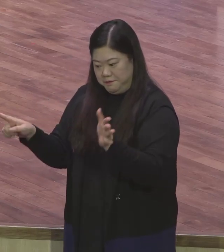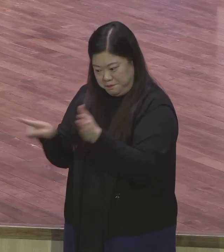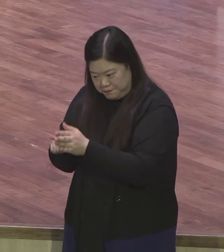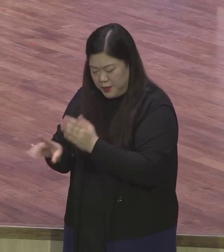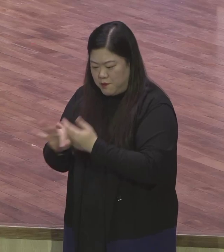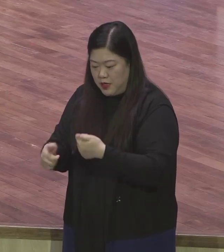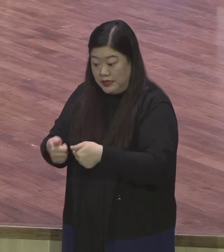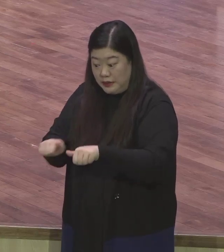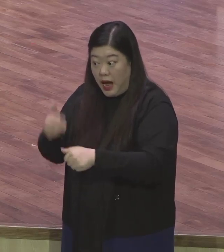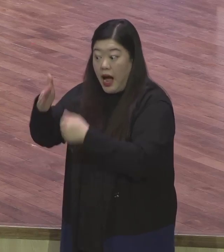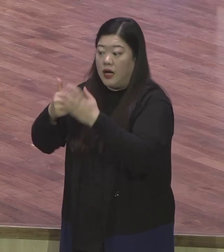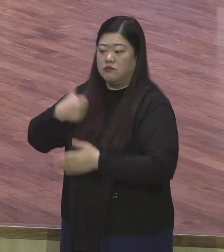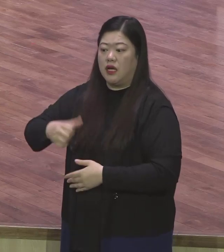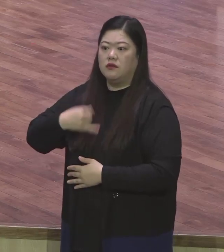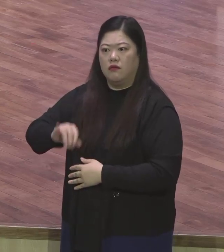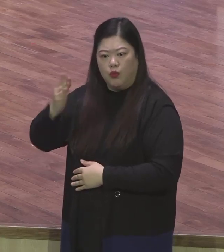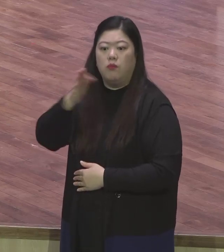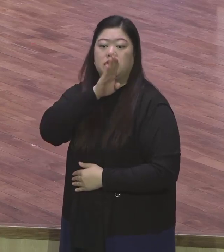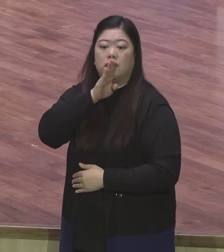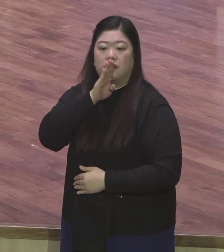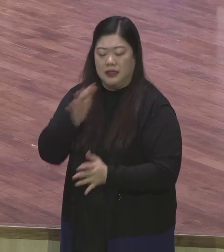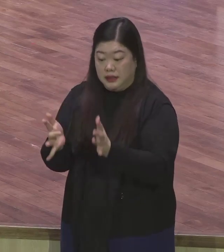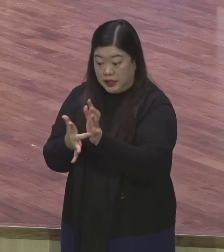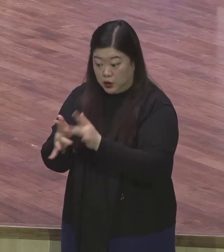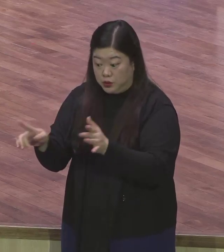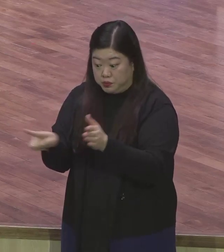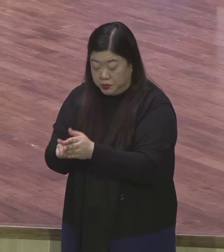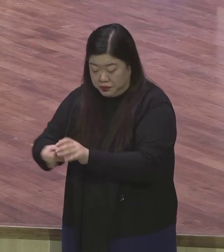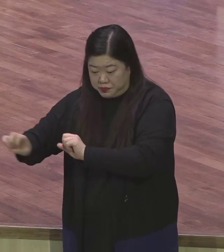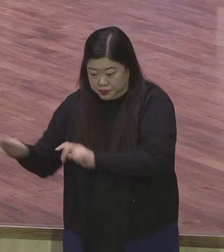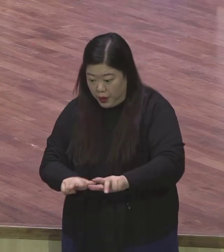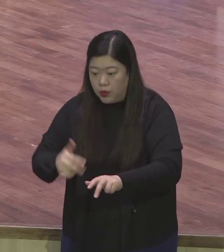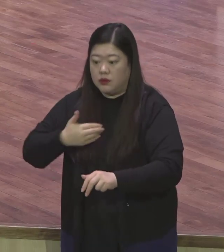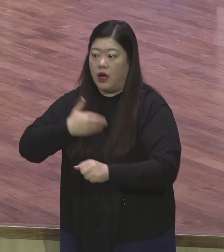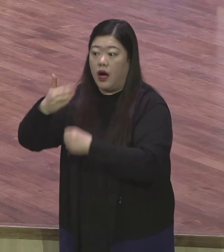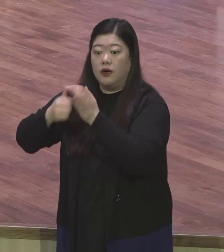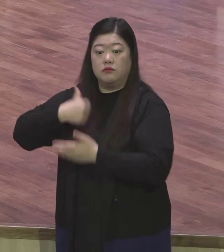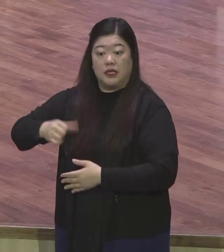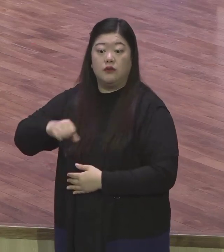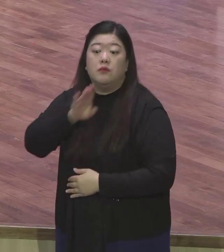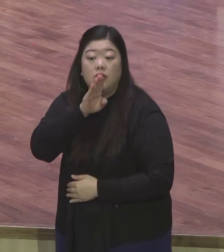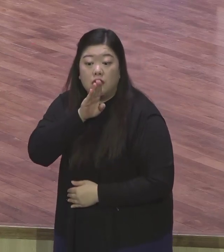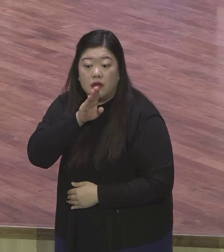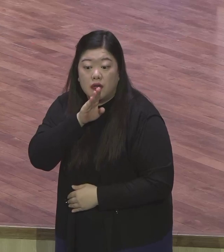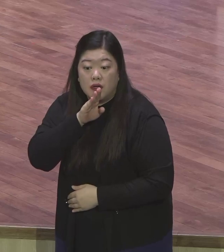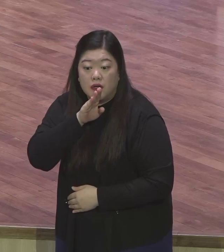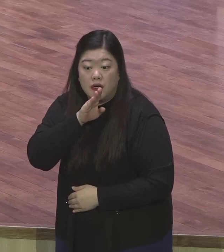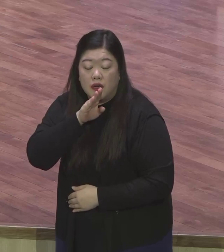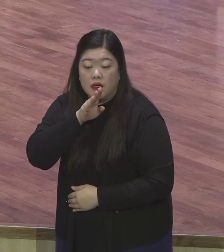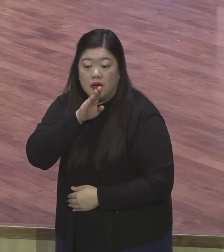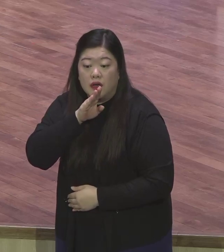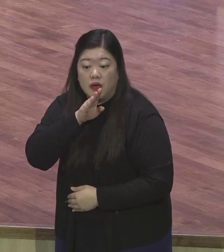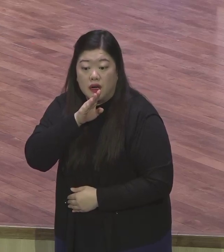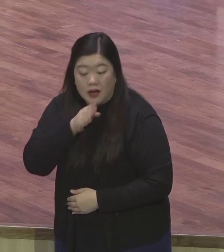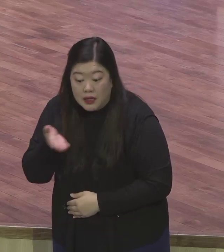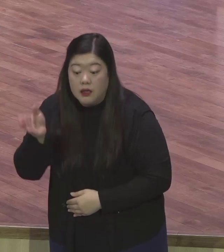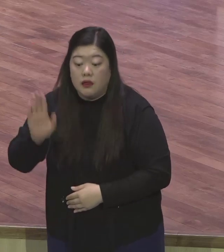즉시를 합니다 예수를 믿는 순간에 신분 변하는 즉시를 합니다 그런데 그 신분에 글맞는